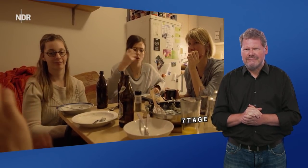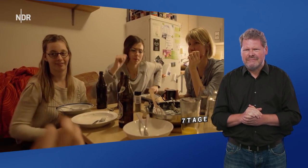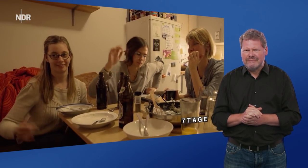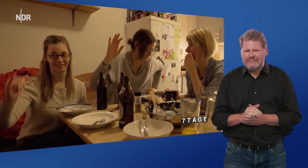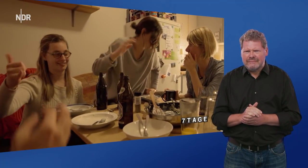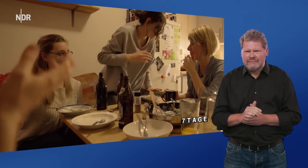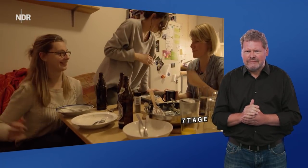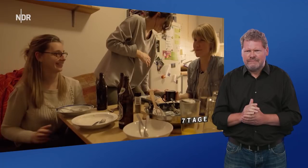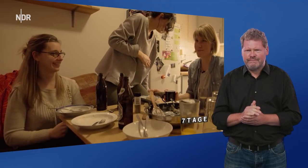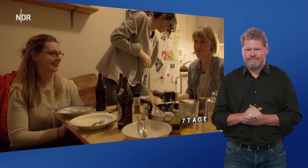Mhm.